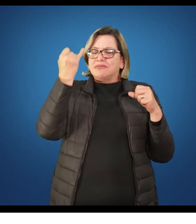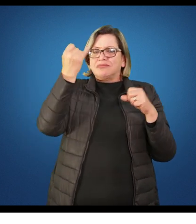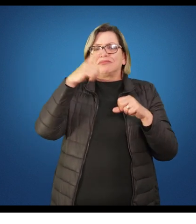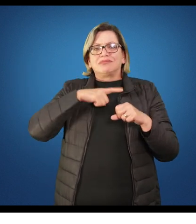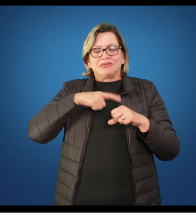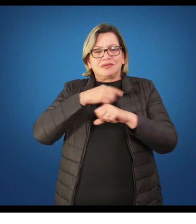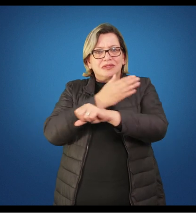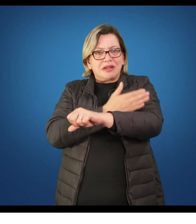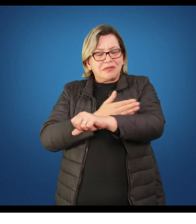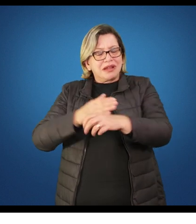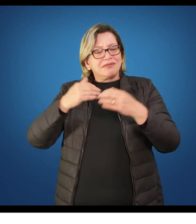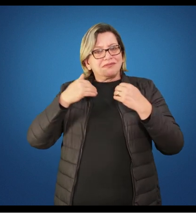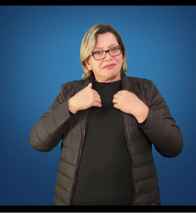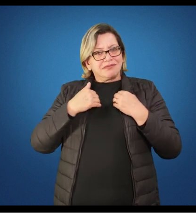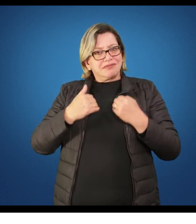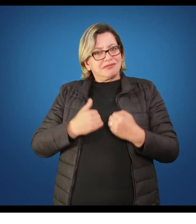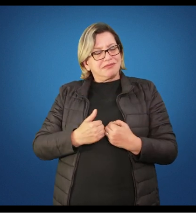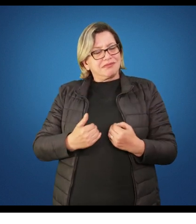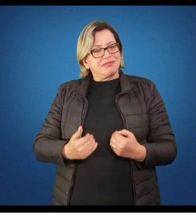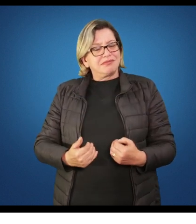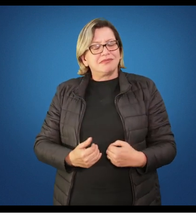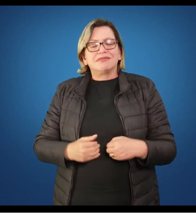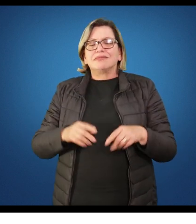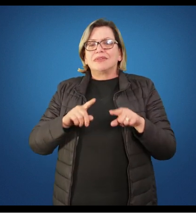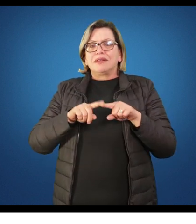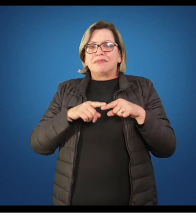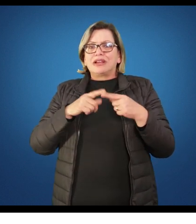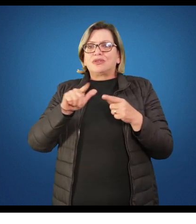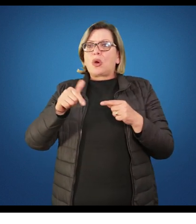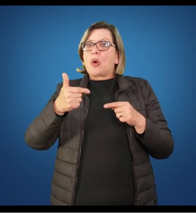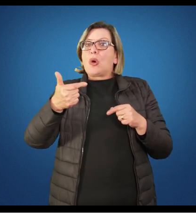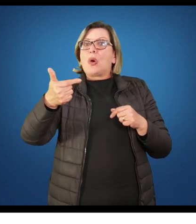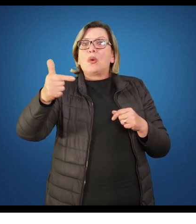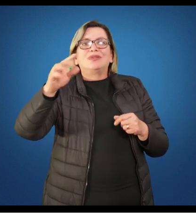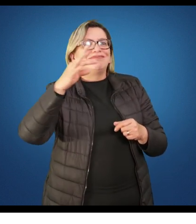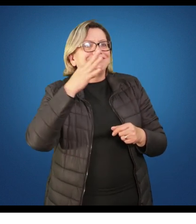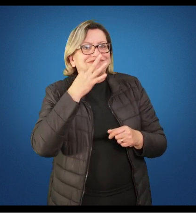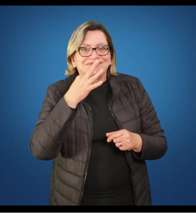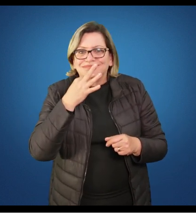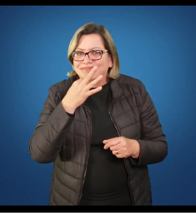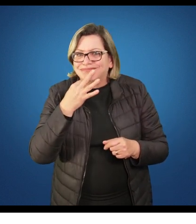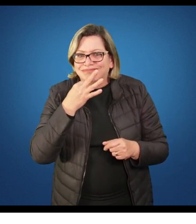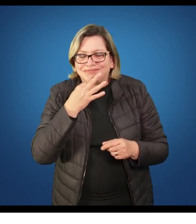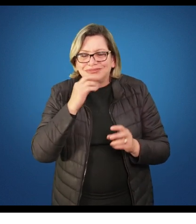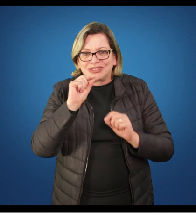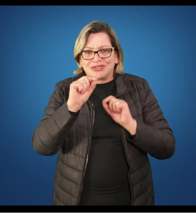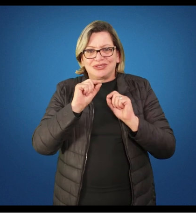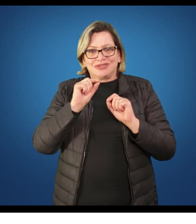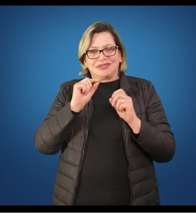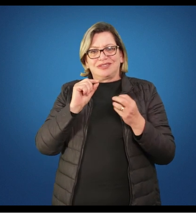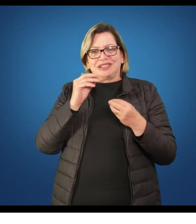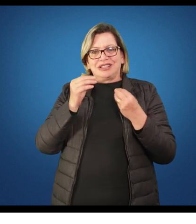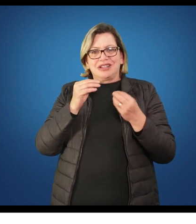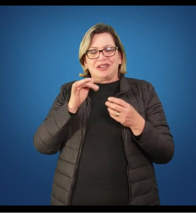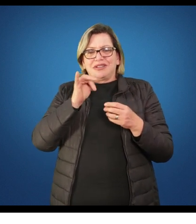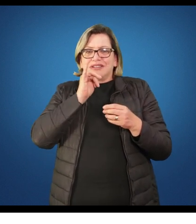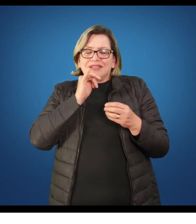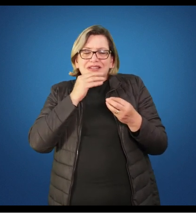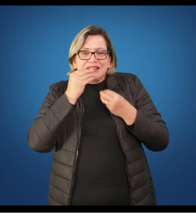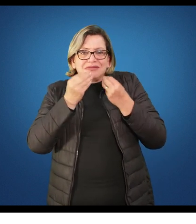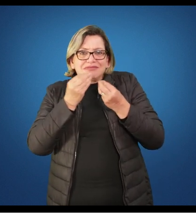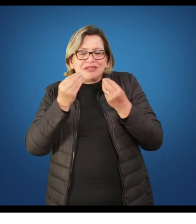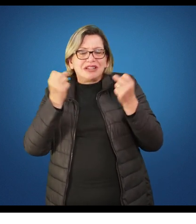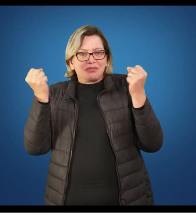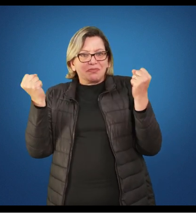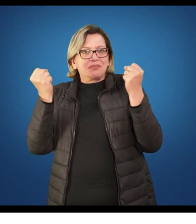mais conhecidas, só as que eles têm acesso, mas outras práticas corporais que eles não tenham acesso fora da escola e que caso